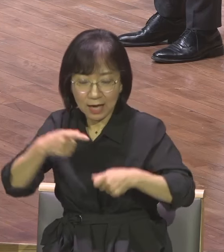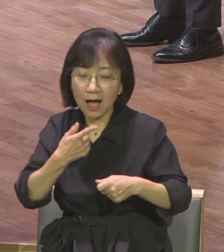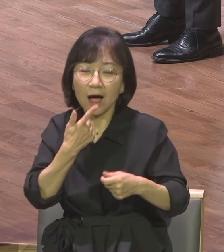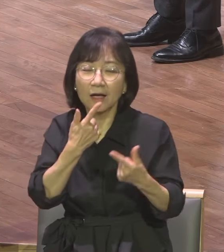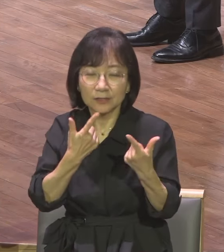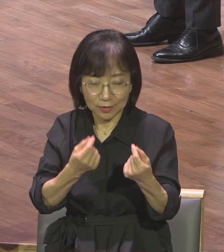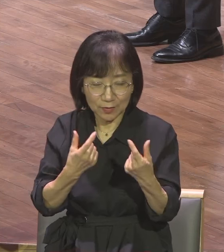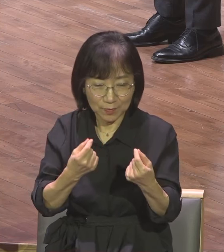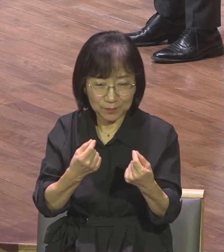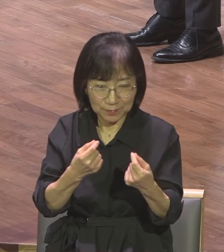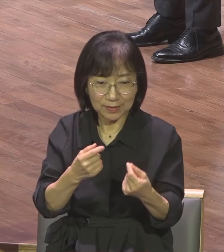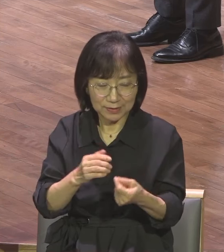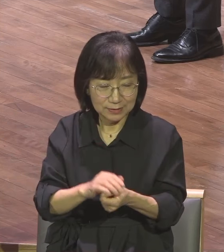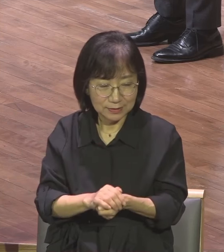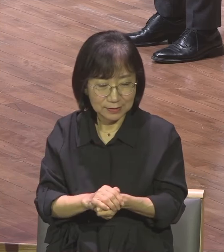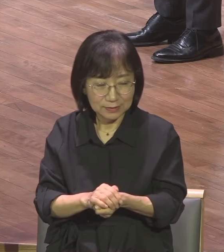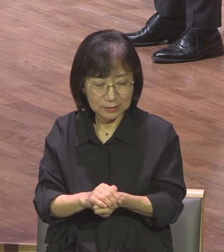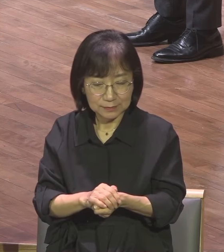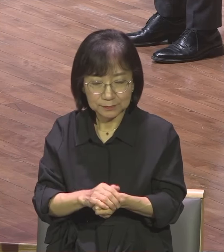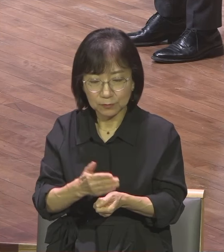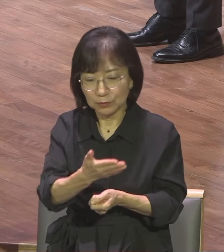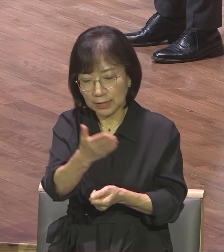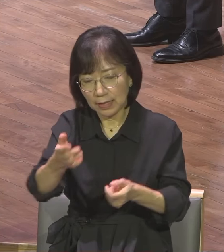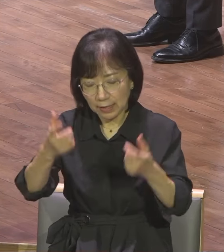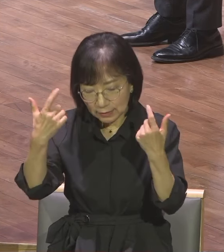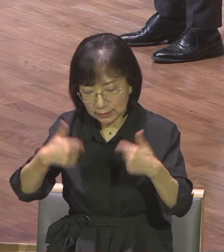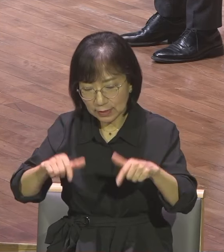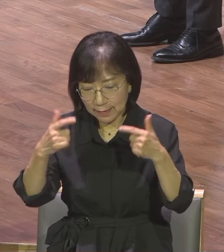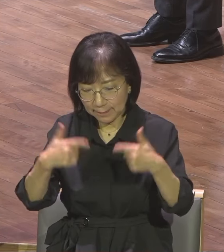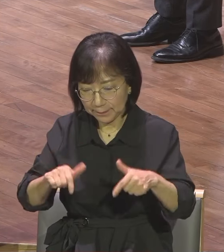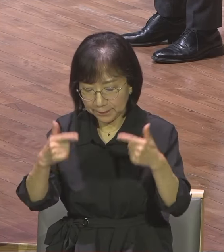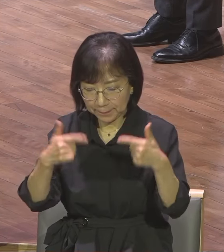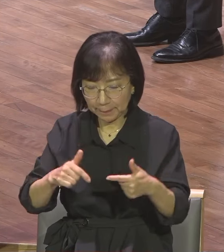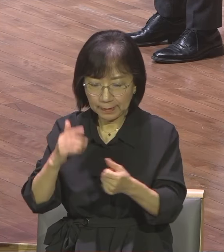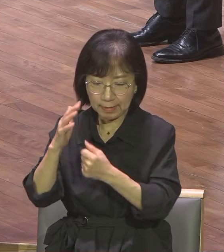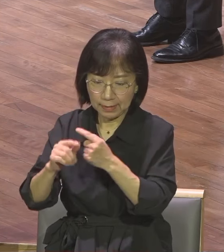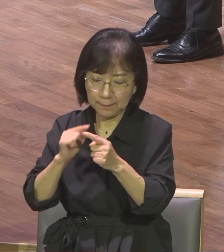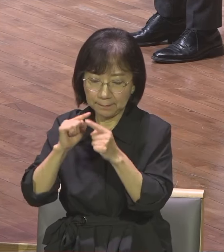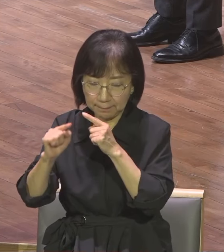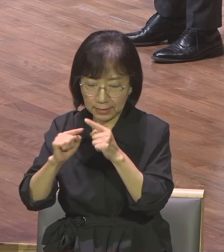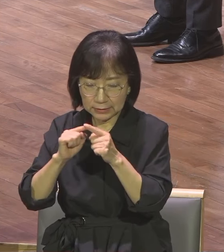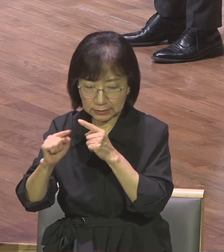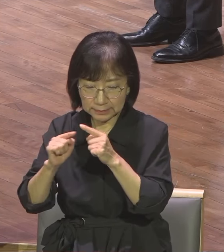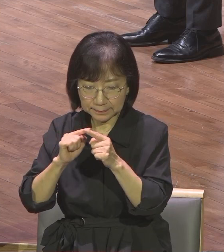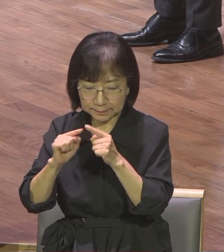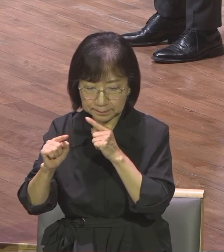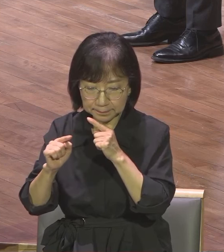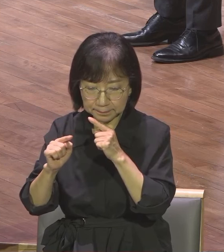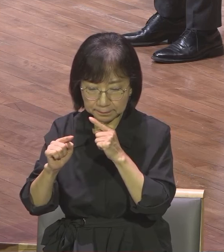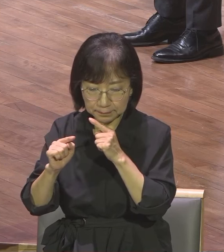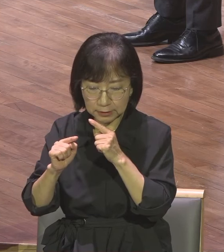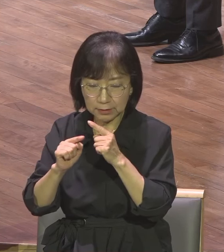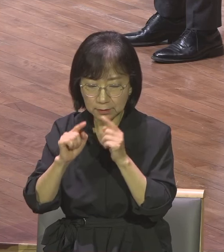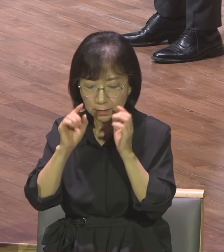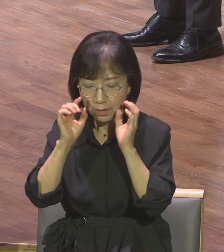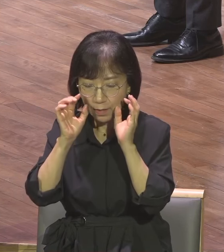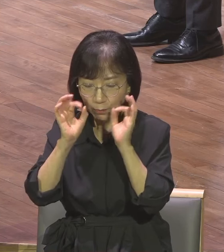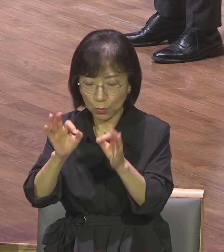물어 매 순간마다 매 시간마다 하나의 말씀을 선포된 강렬의 말씀을 읽으셔야 돼요